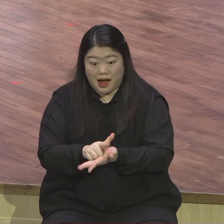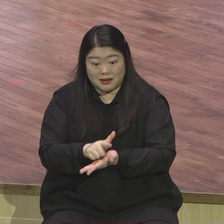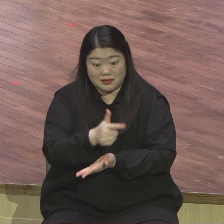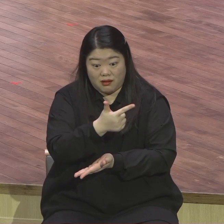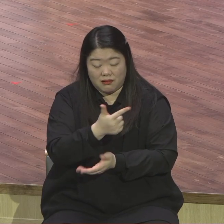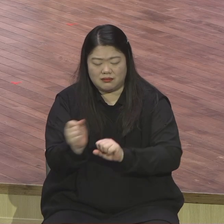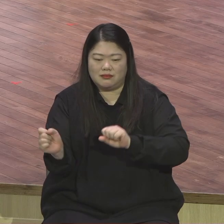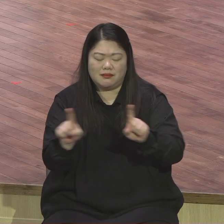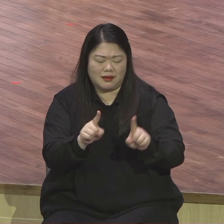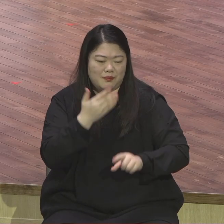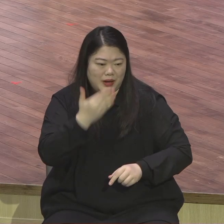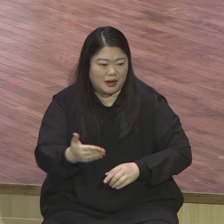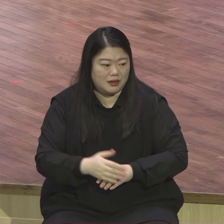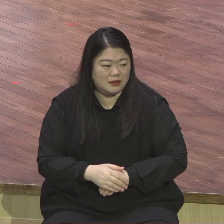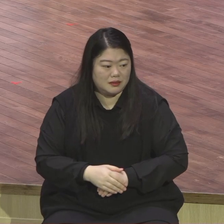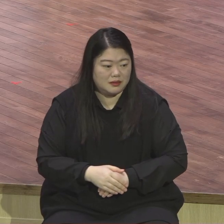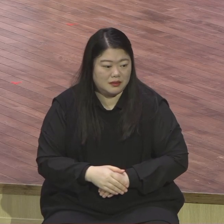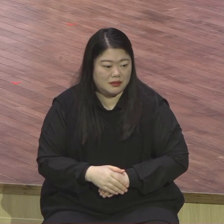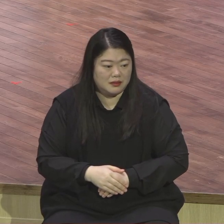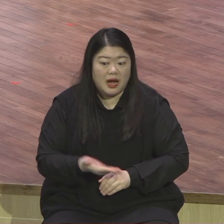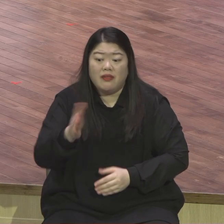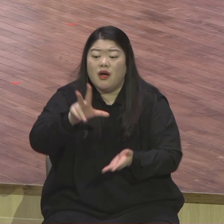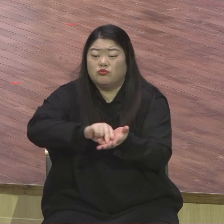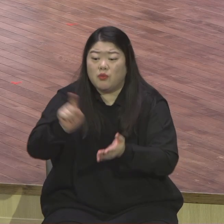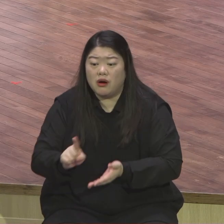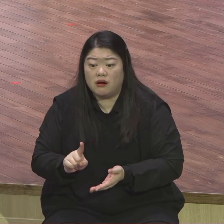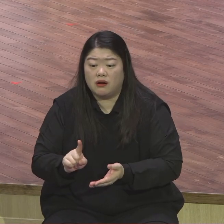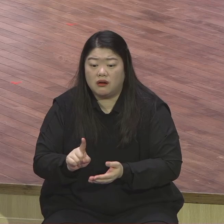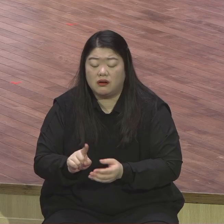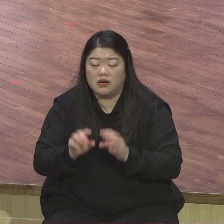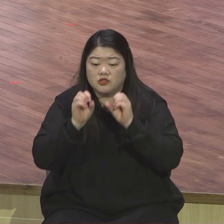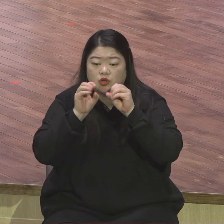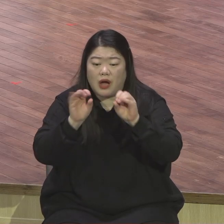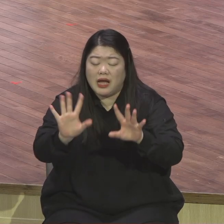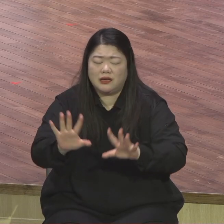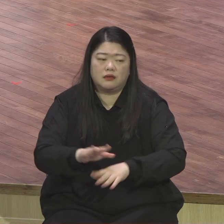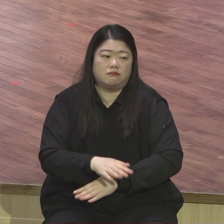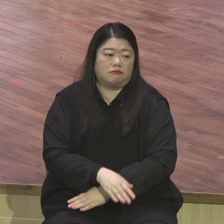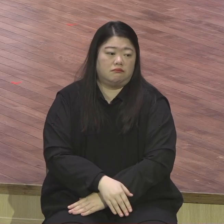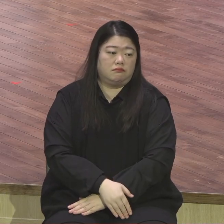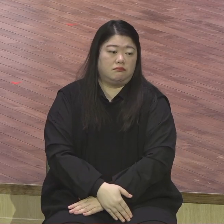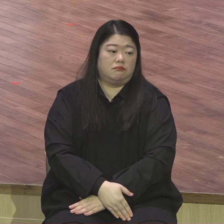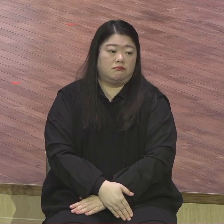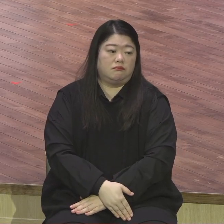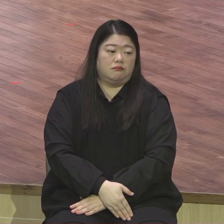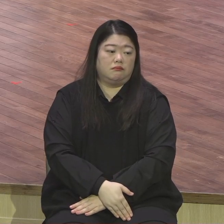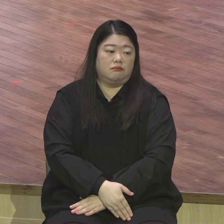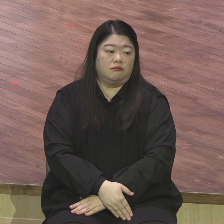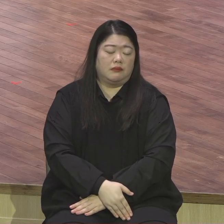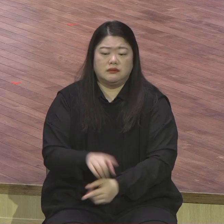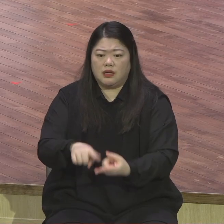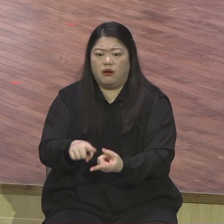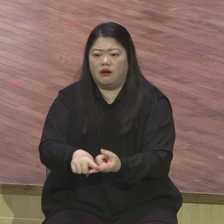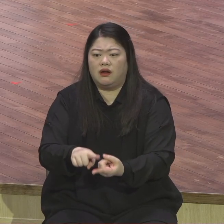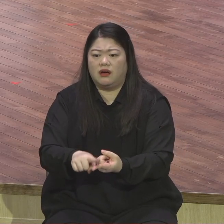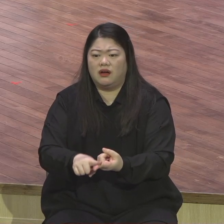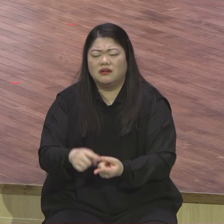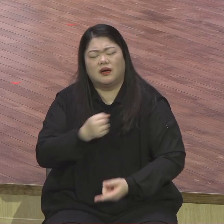전하기만 해 아멘 우리는 전하기만 하면 돼요 믿거나 말거나 그건 지가 알아서 하는 거고 성령이 알아서 하실 것이고 우리는